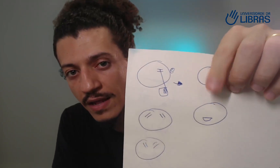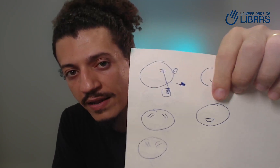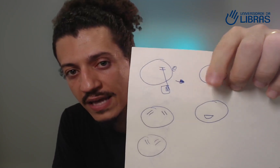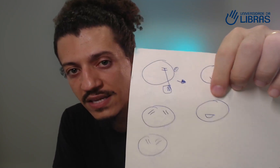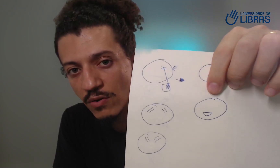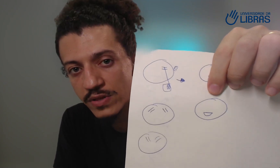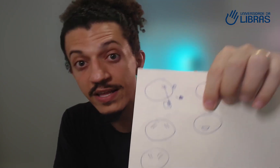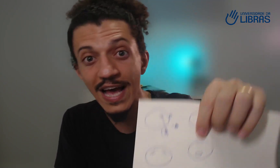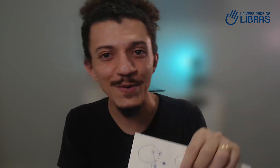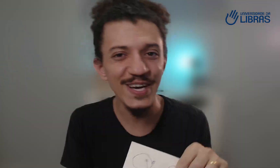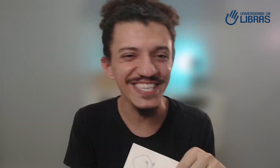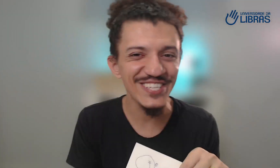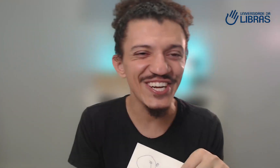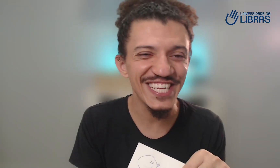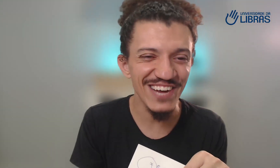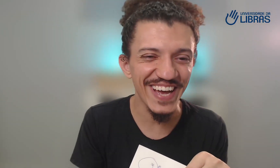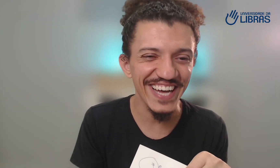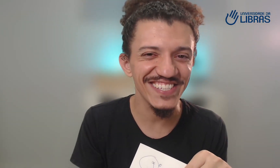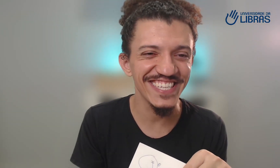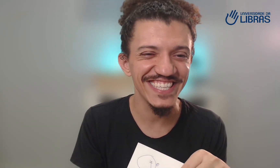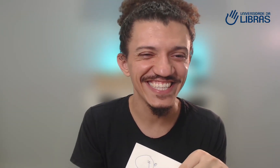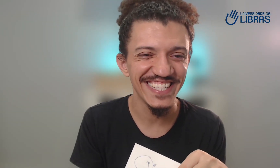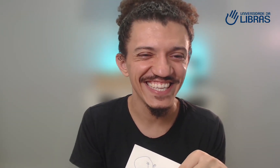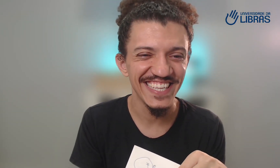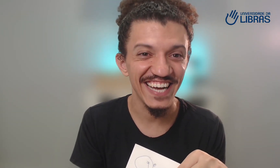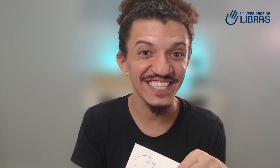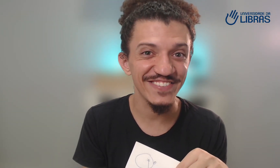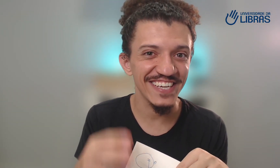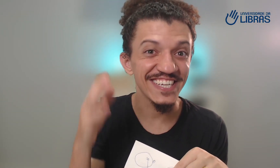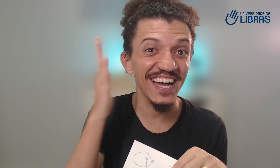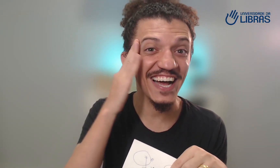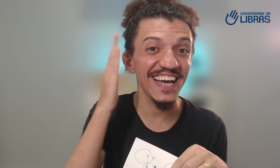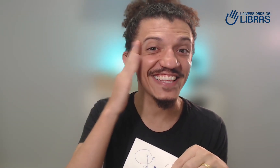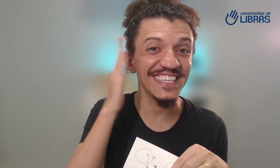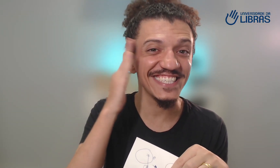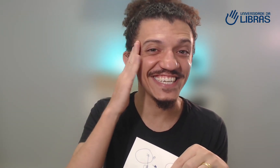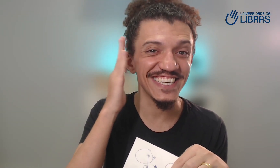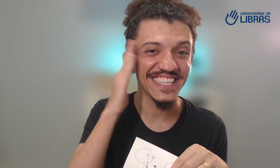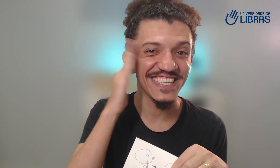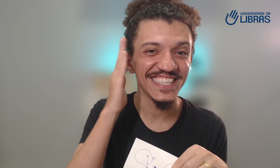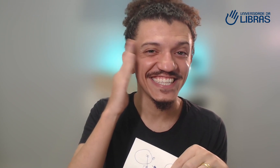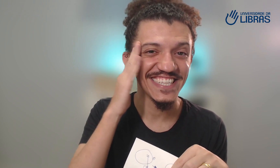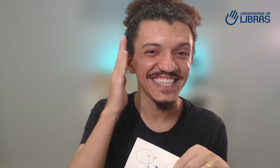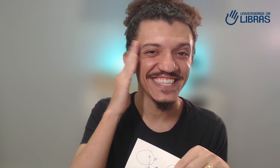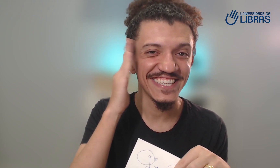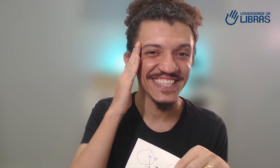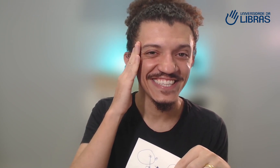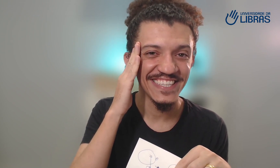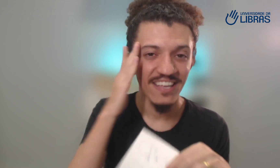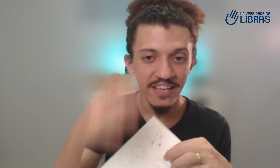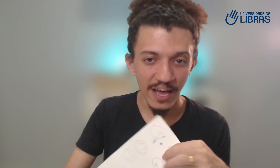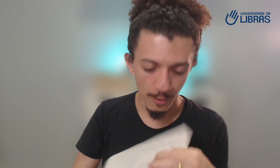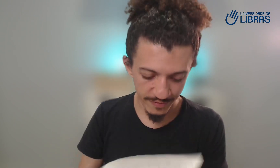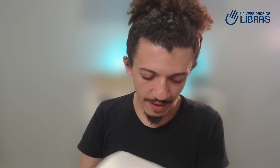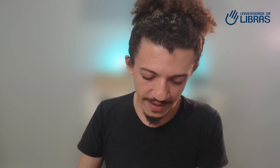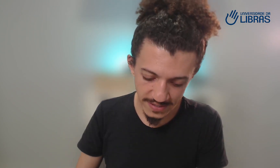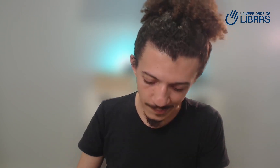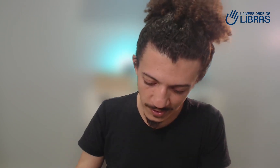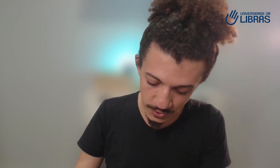Nessa outra aqui a boca já é um sorriso aberto. assim. Aí você fala assim ah, entendi. E aí, obviamente, você pode